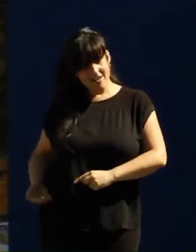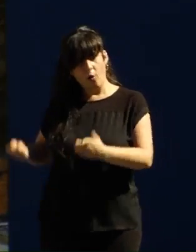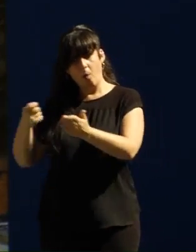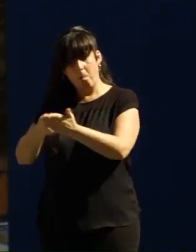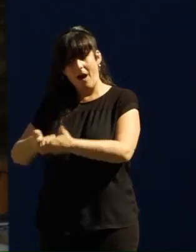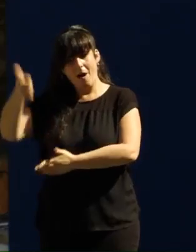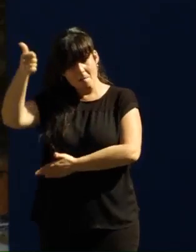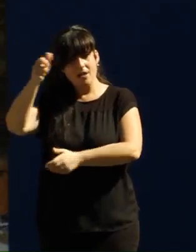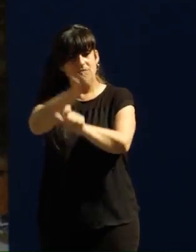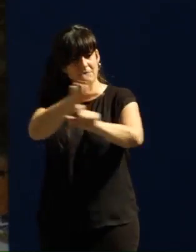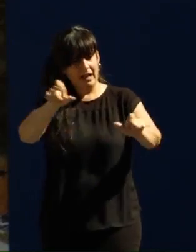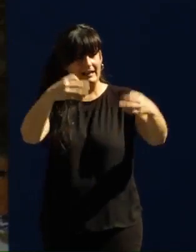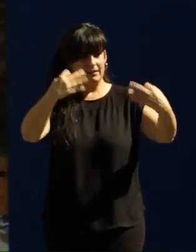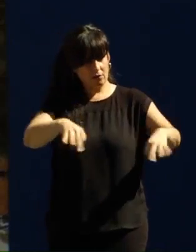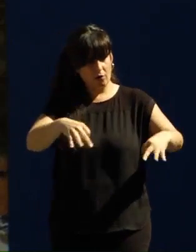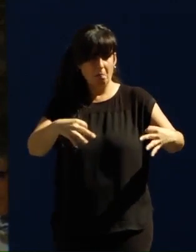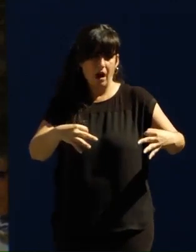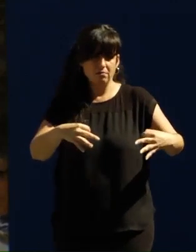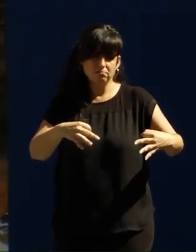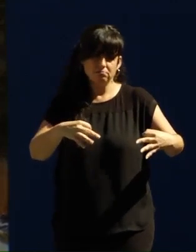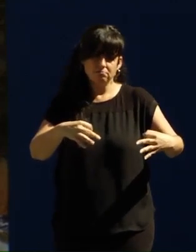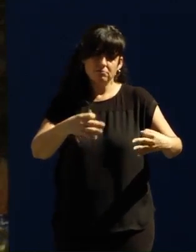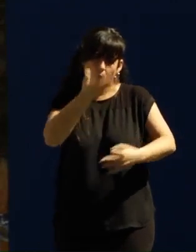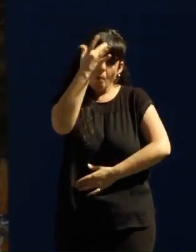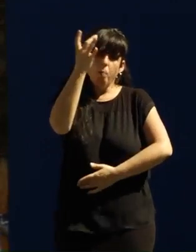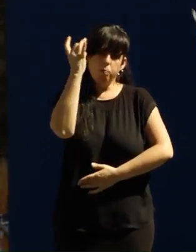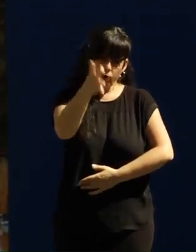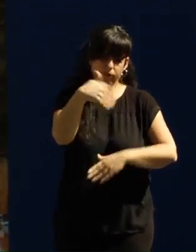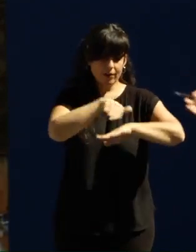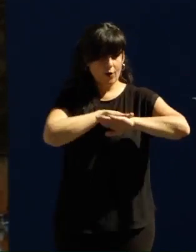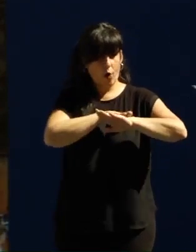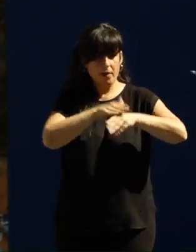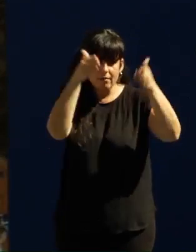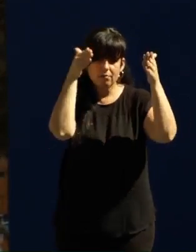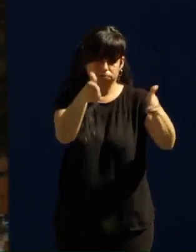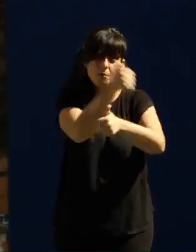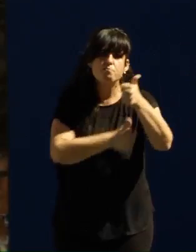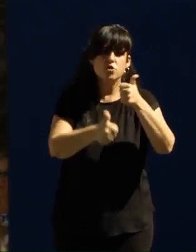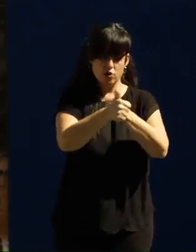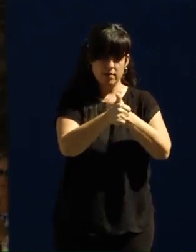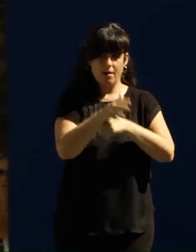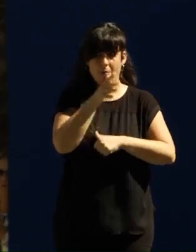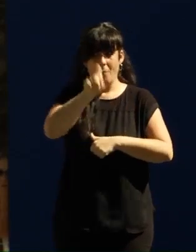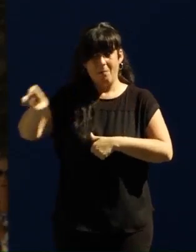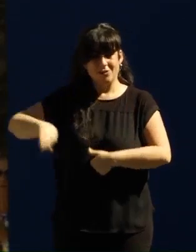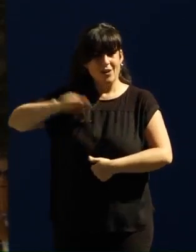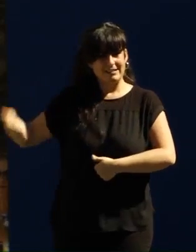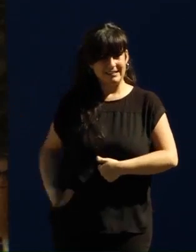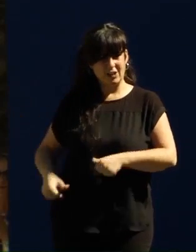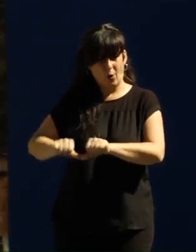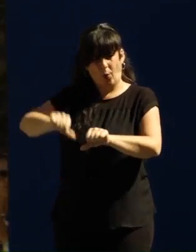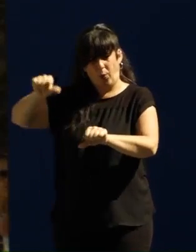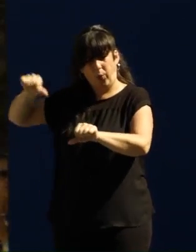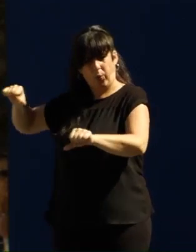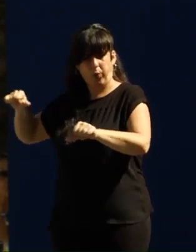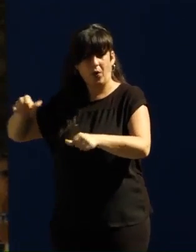sencilla y trabajadora, por primera vez en muchos años, tenga un gobierno a su servicio, que los ricos llevan mucho tiempo con un gobierno al